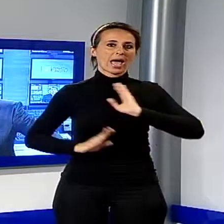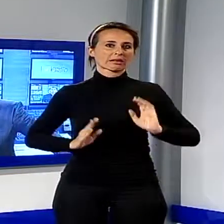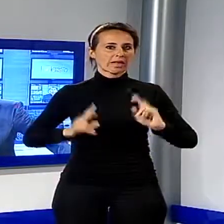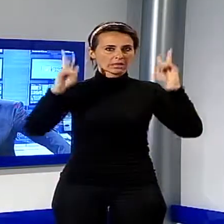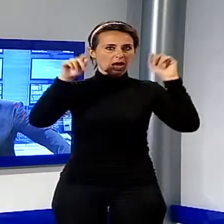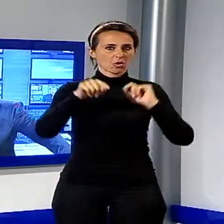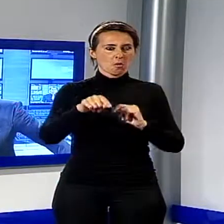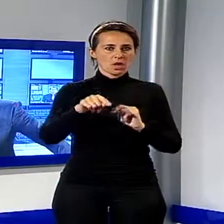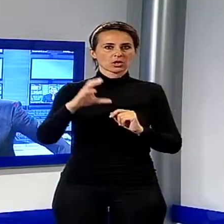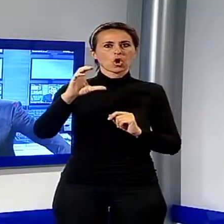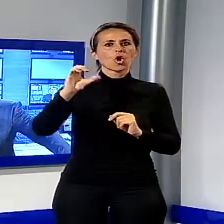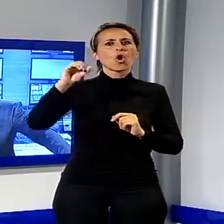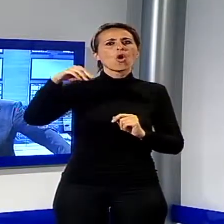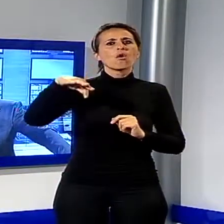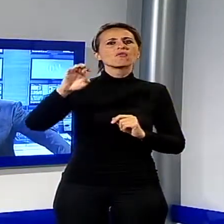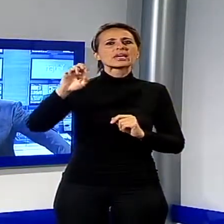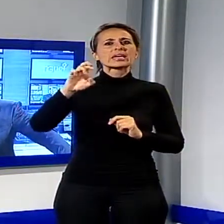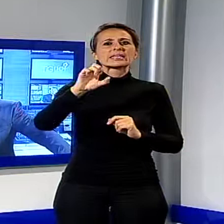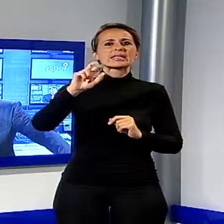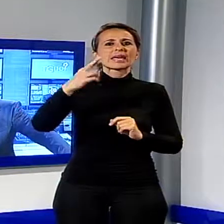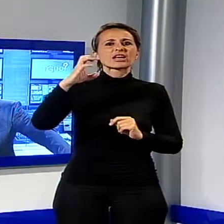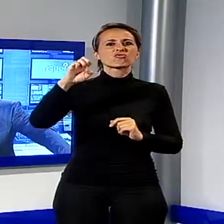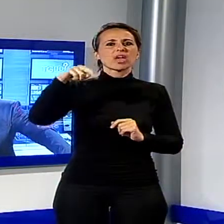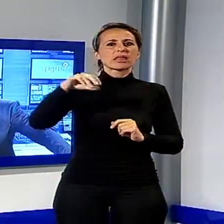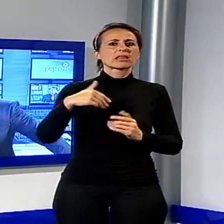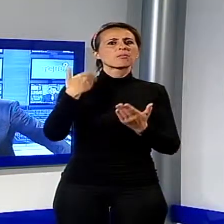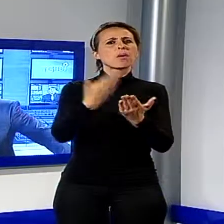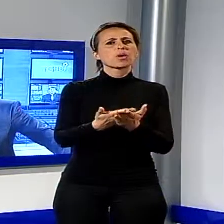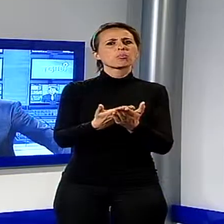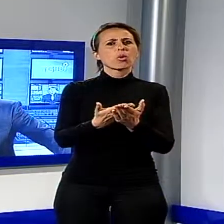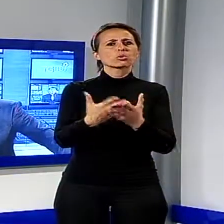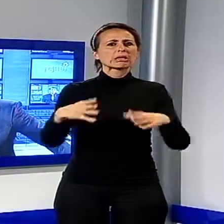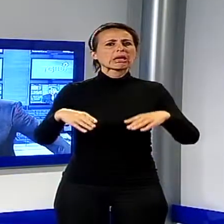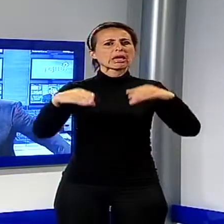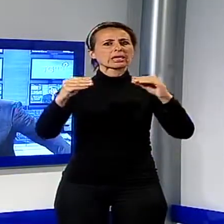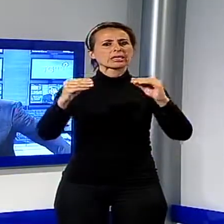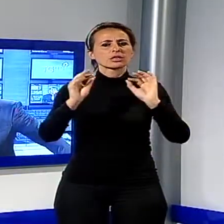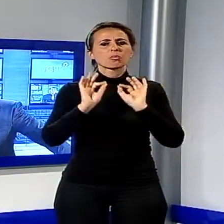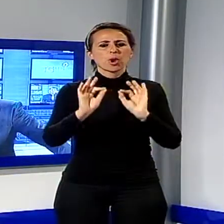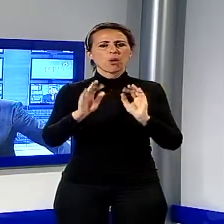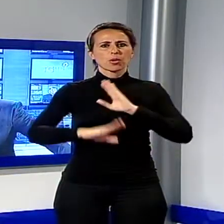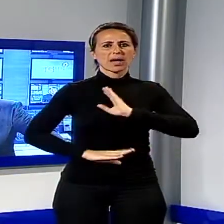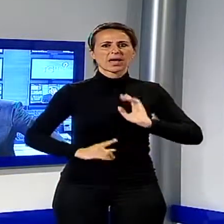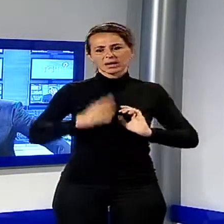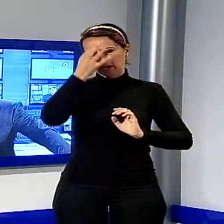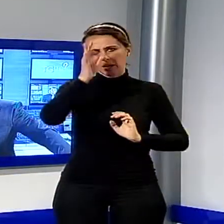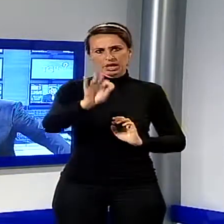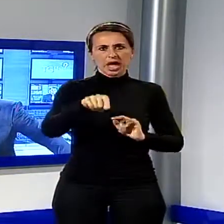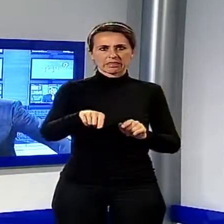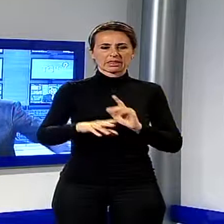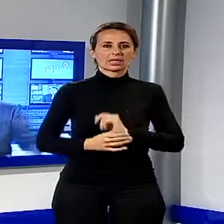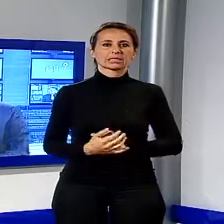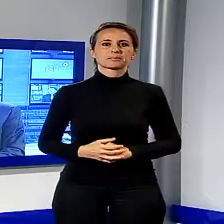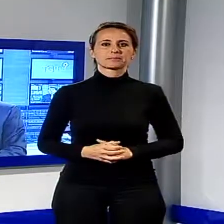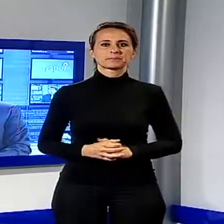Confesercenti propone delle iniziative proprio ai candidati per il rilancio della